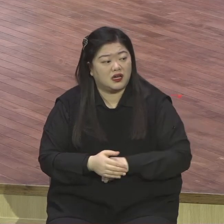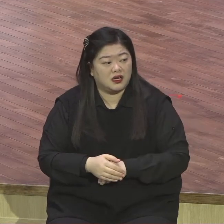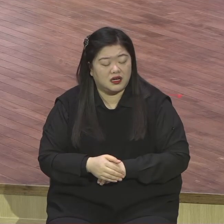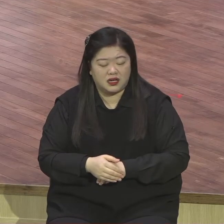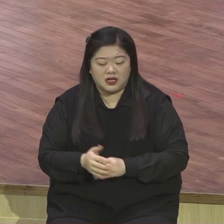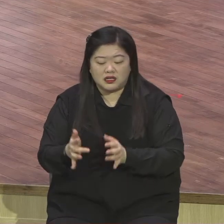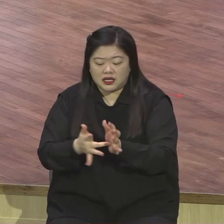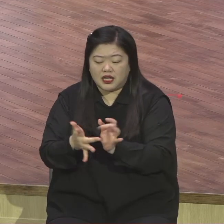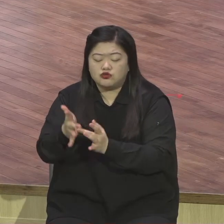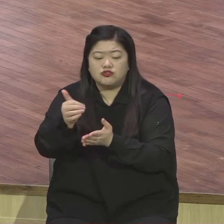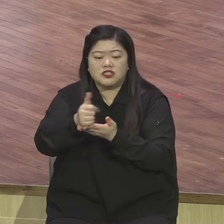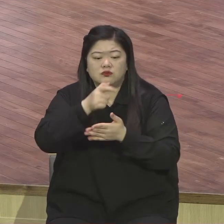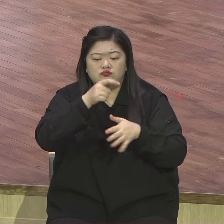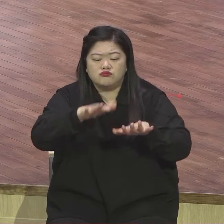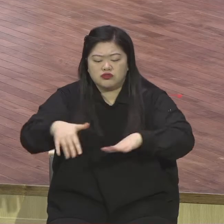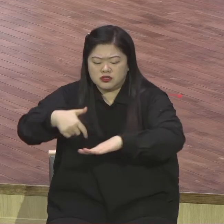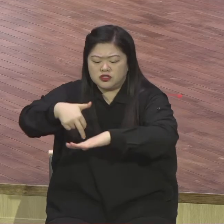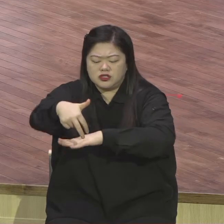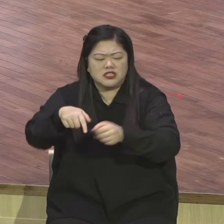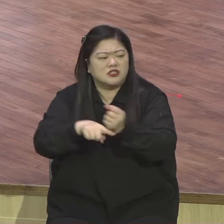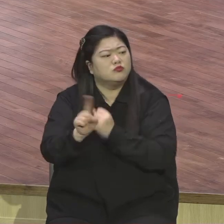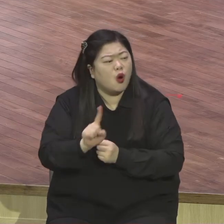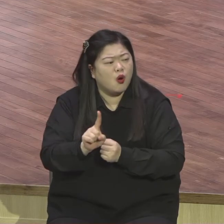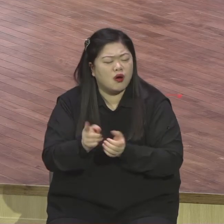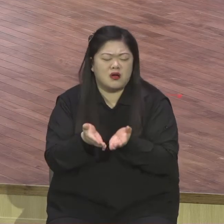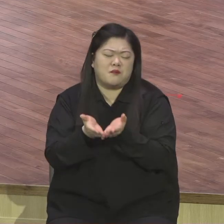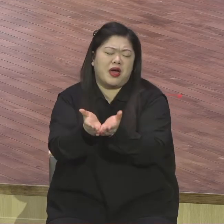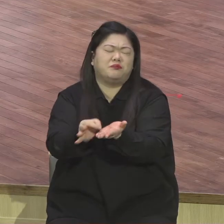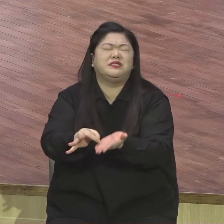비쌌으면 그 양반이 걸어갔겠어요.